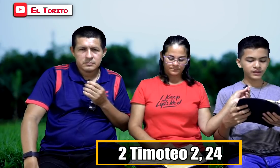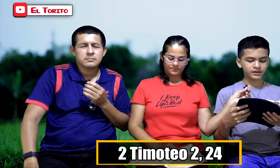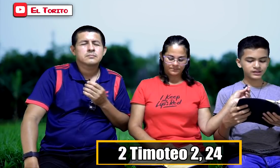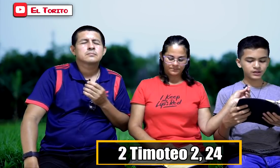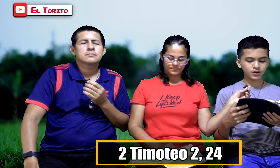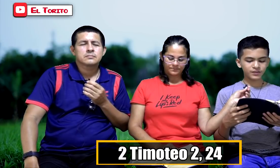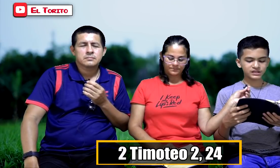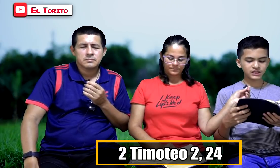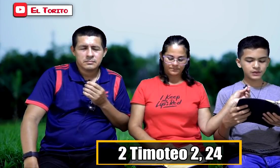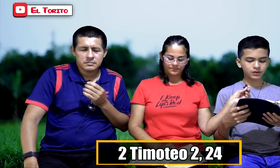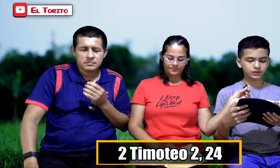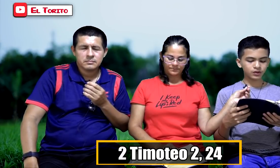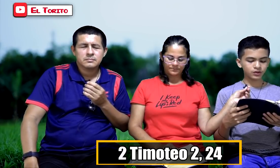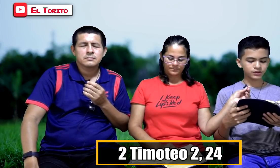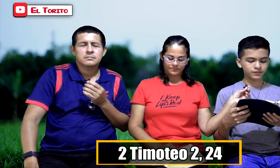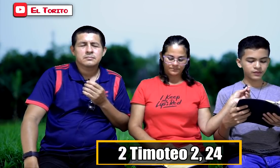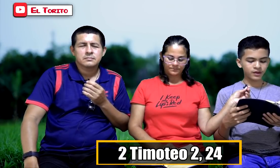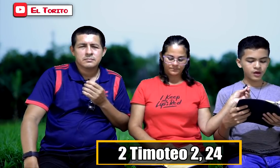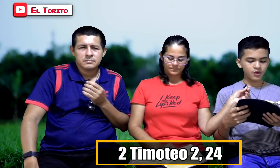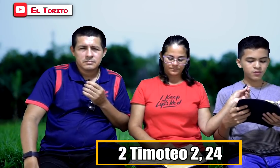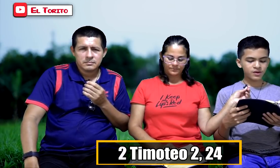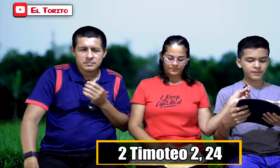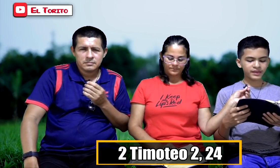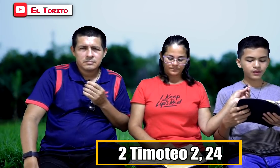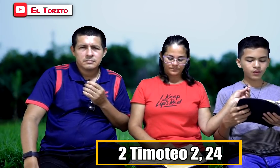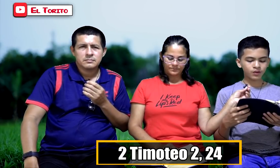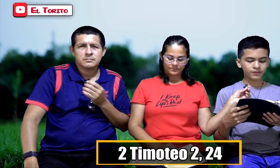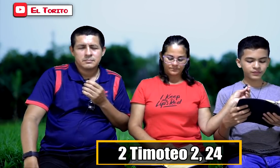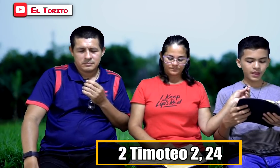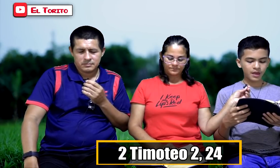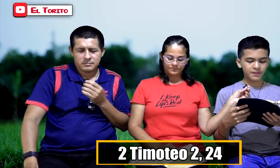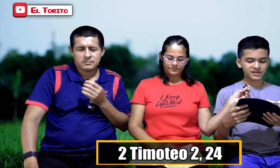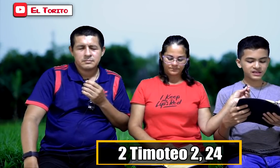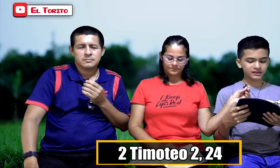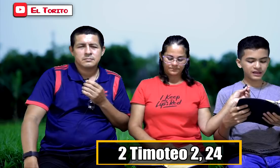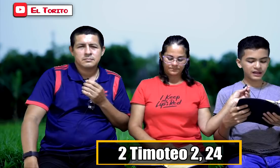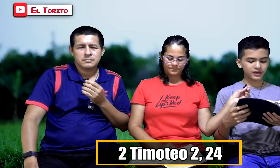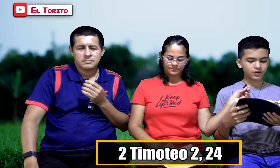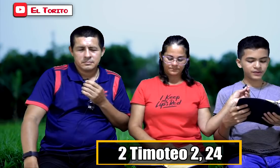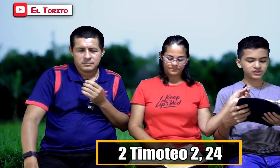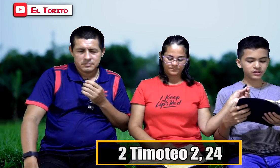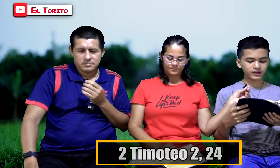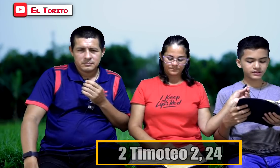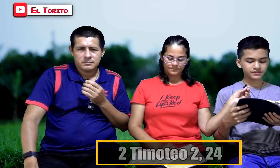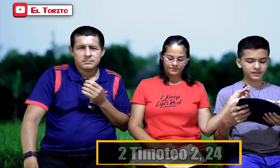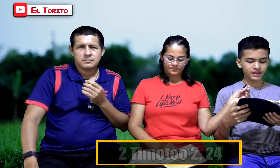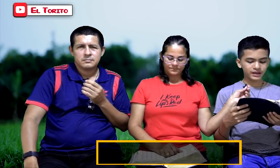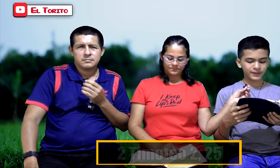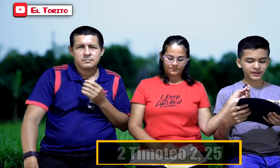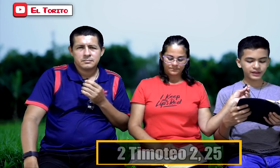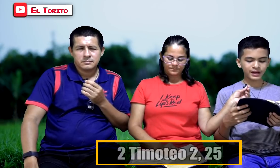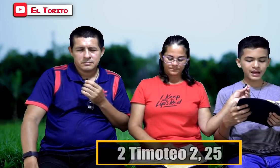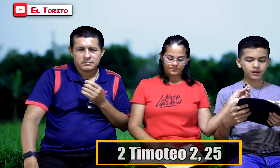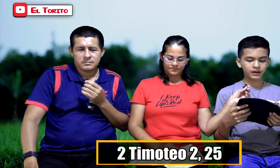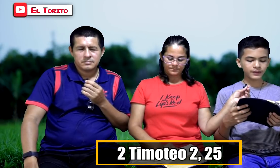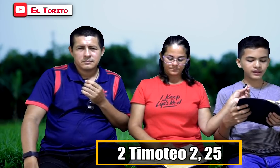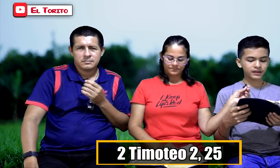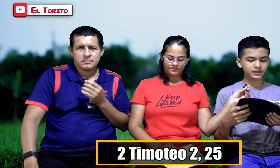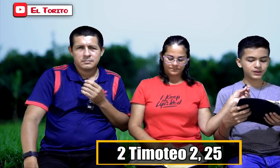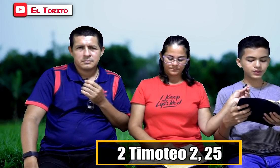sino compresivo con todos. Un buen pedagogo, paciente en las incomprensiones. Reprenderá a los rebeldes con